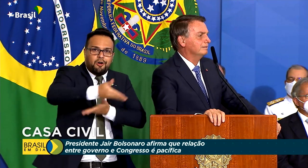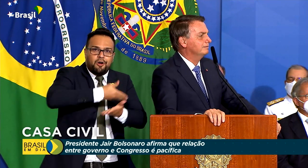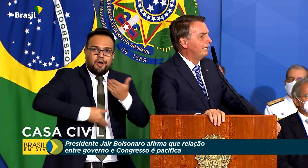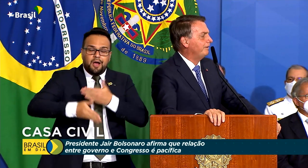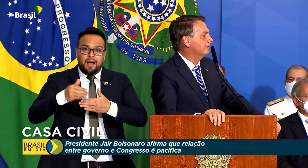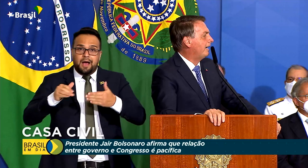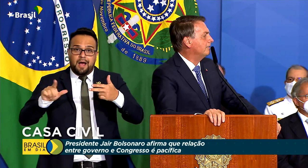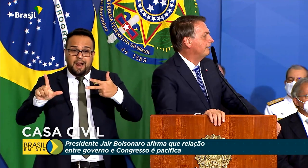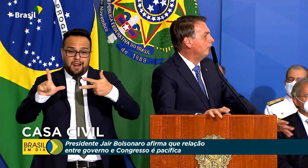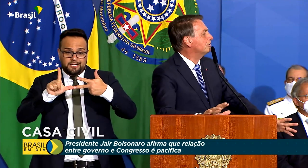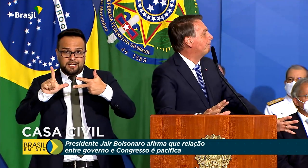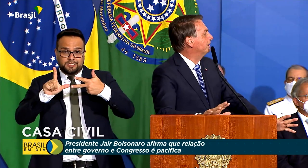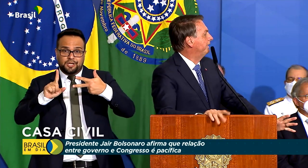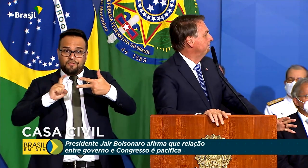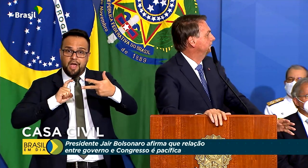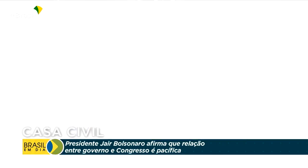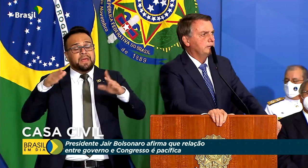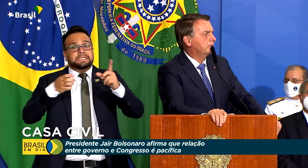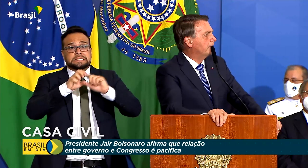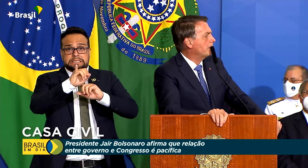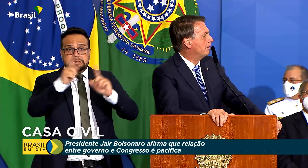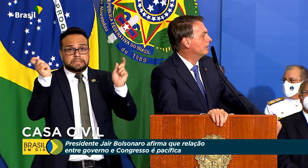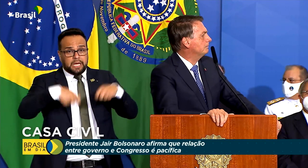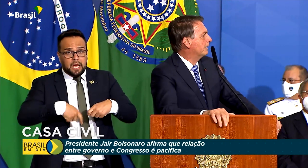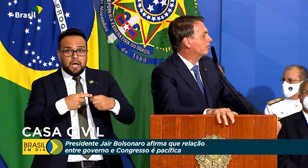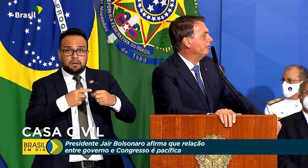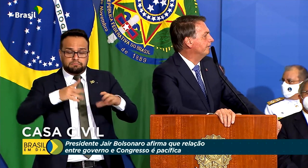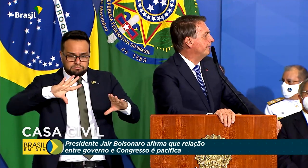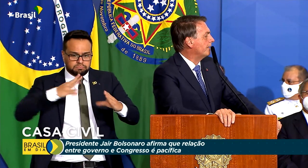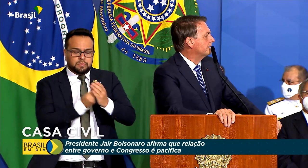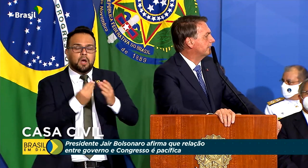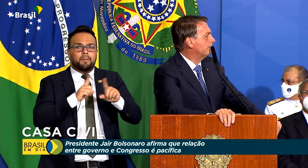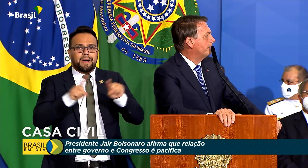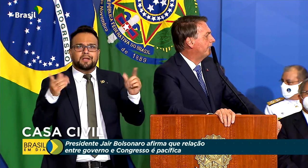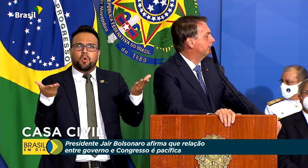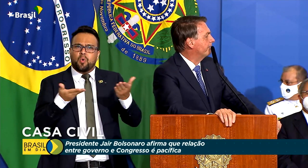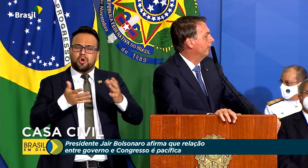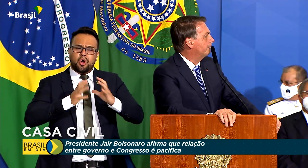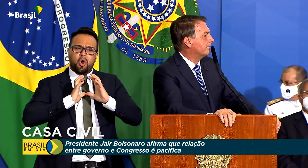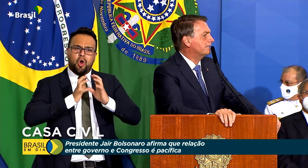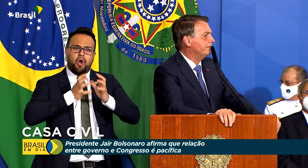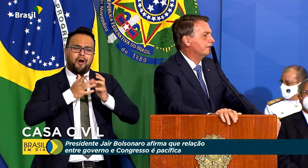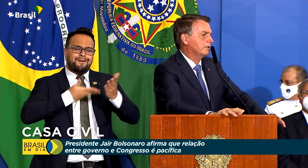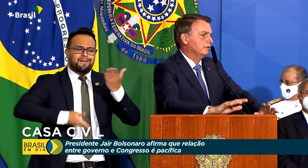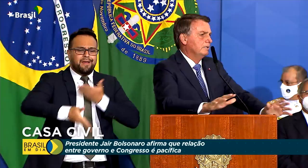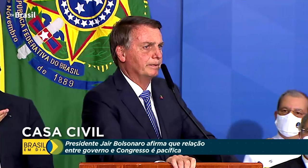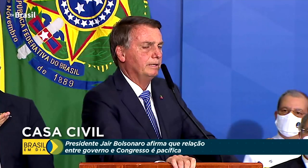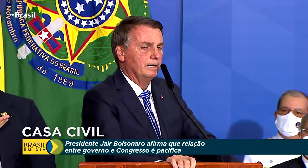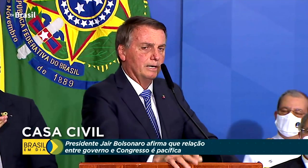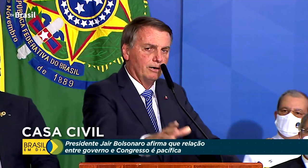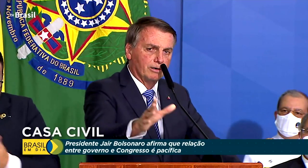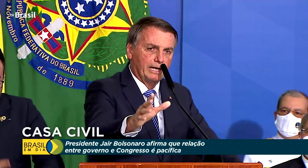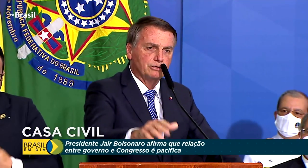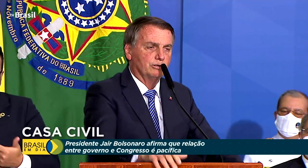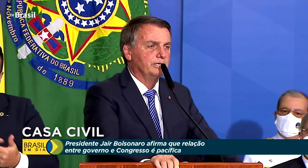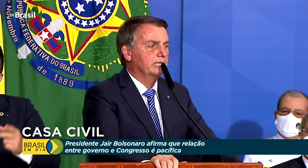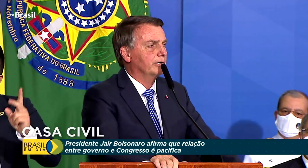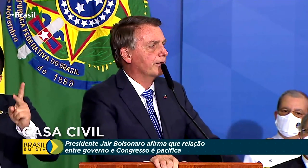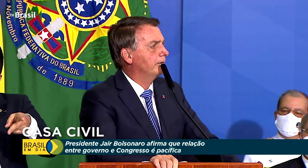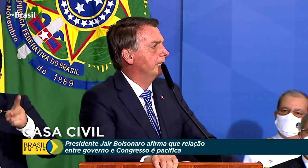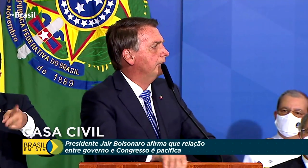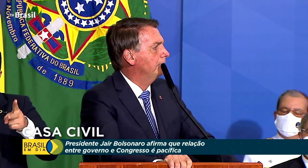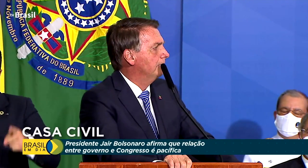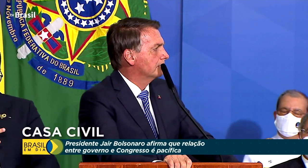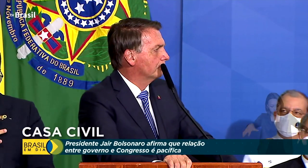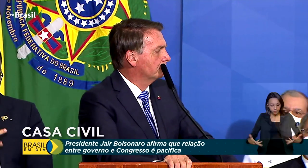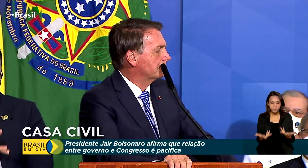executivo, na verdade, é um só poder. E temos hoje uma convivência extremamente pacífica. Na cerimônia, Bolsonaro